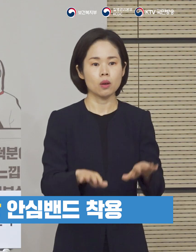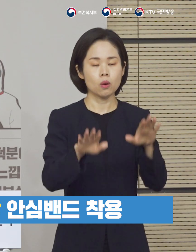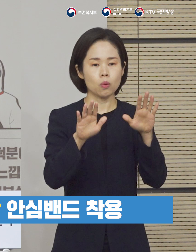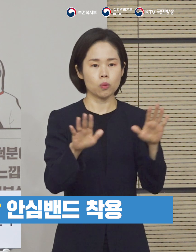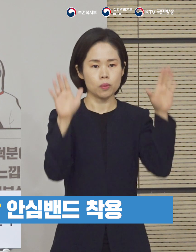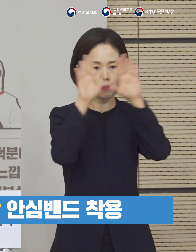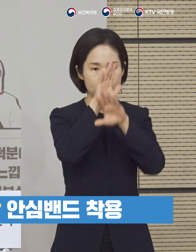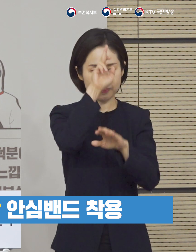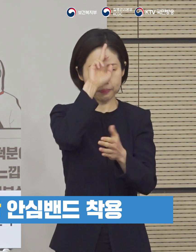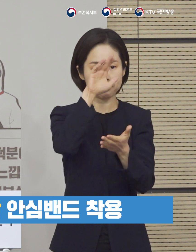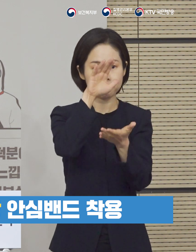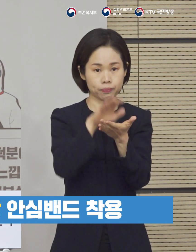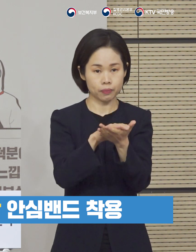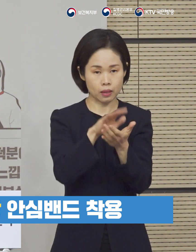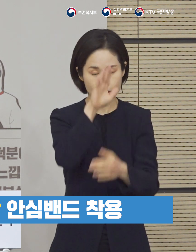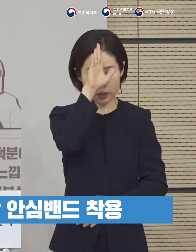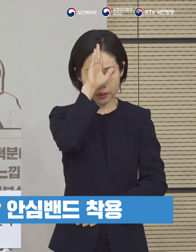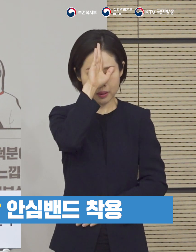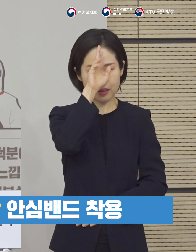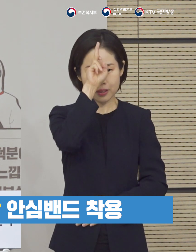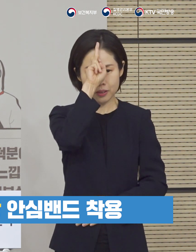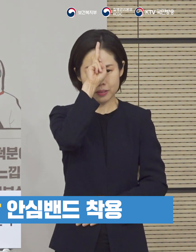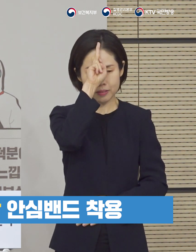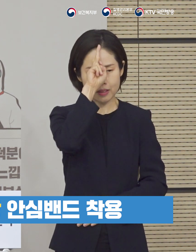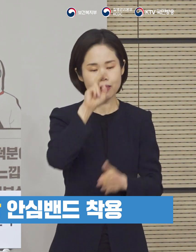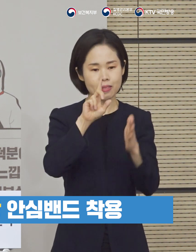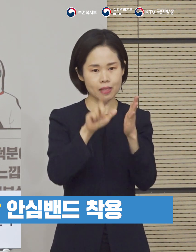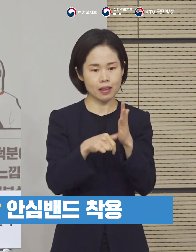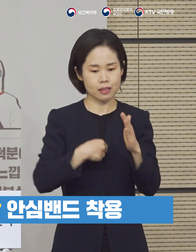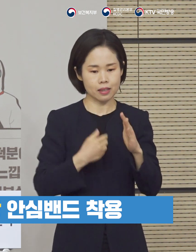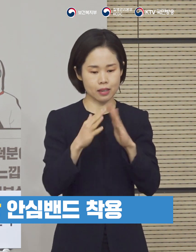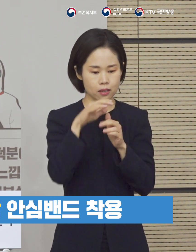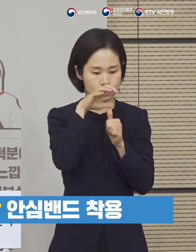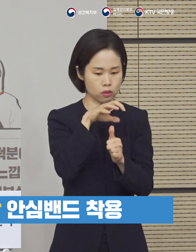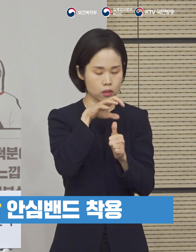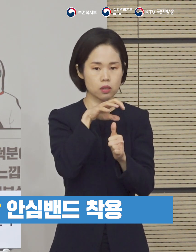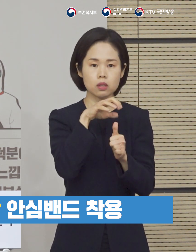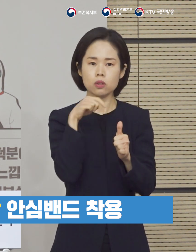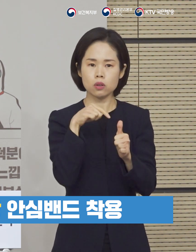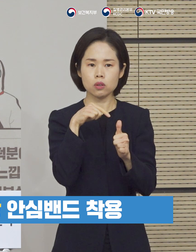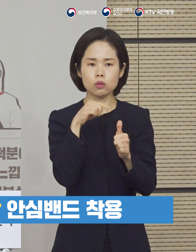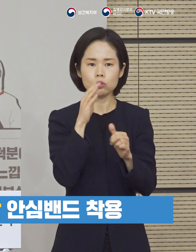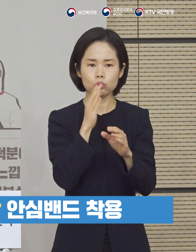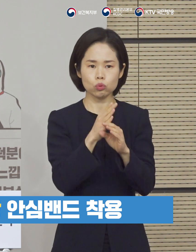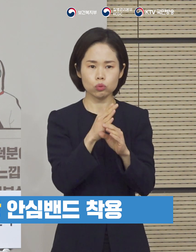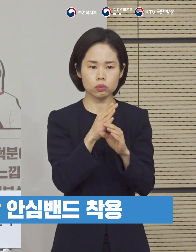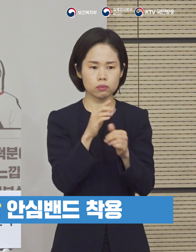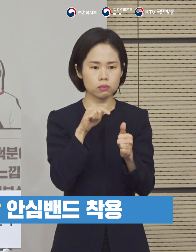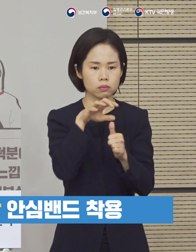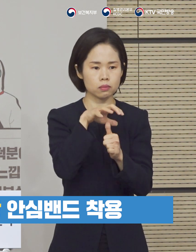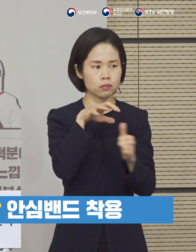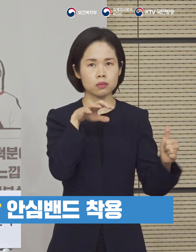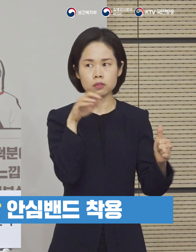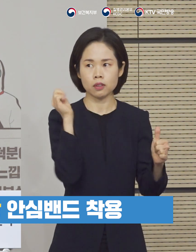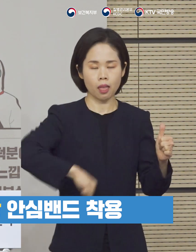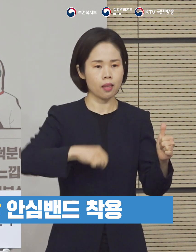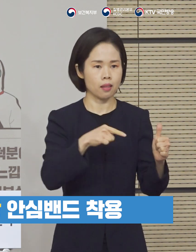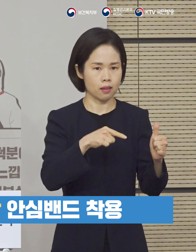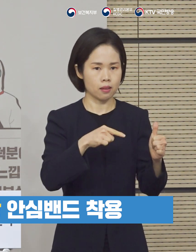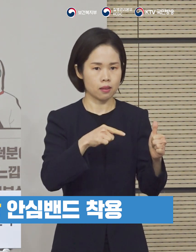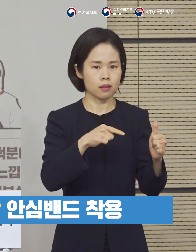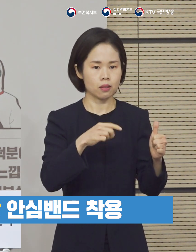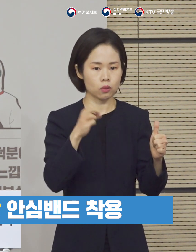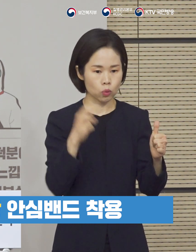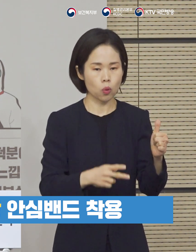오늘 0시 이후부터 자가격리자로 지정된 분들 중에서 자가격리 수칙을 위반한 분들을